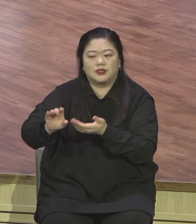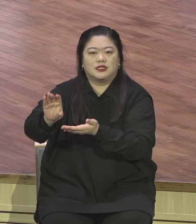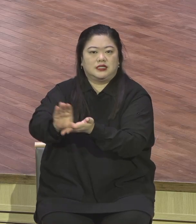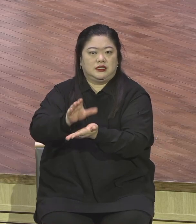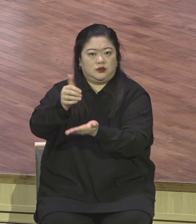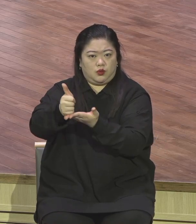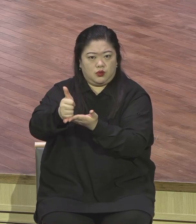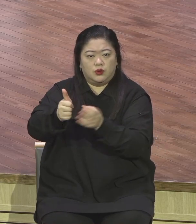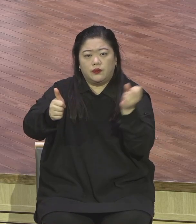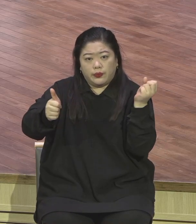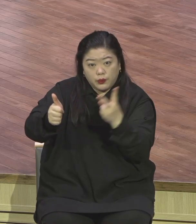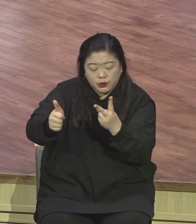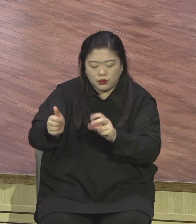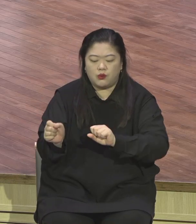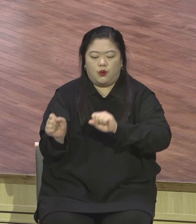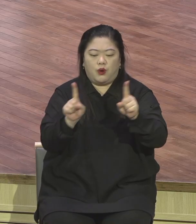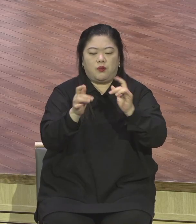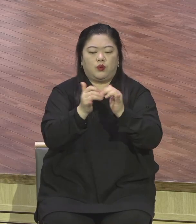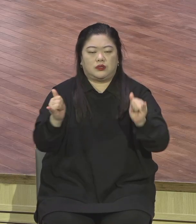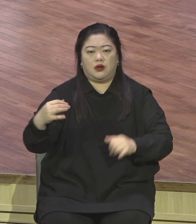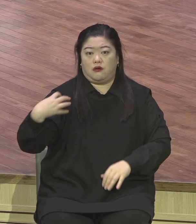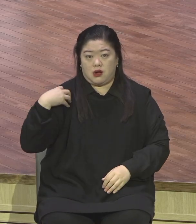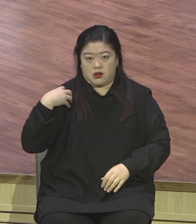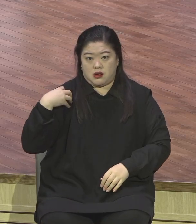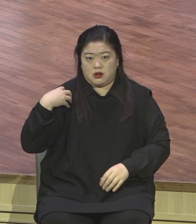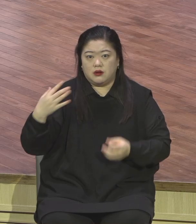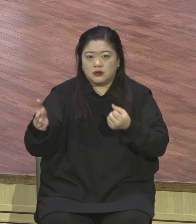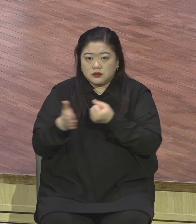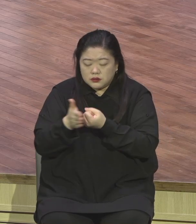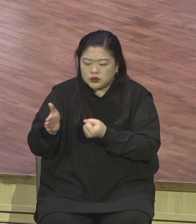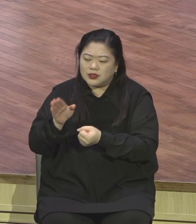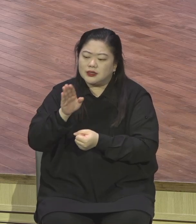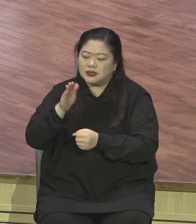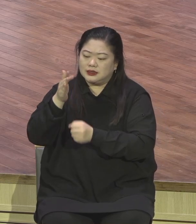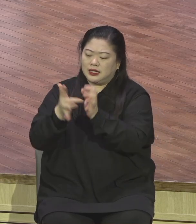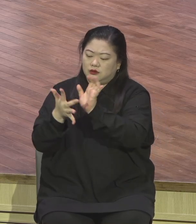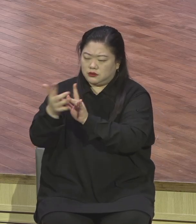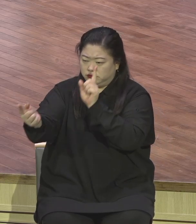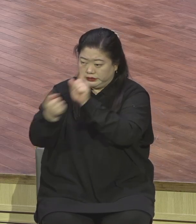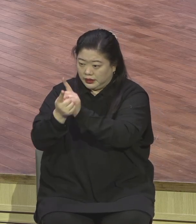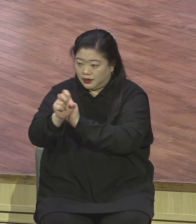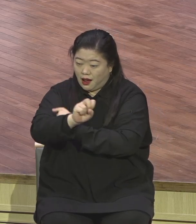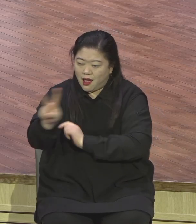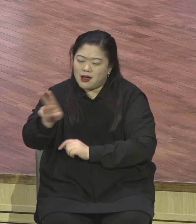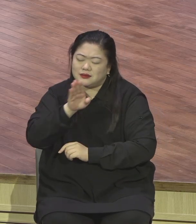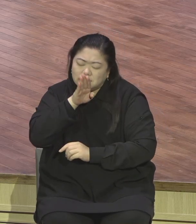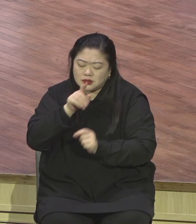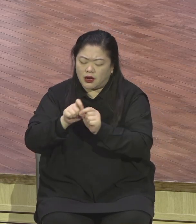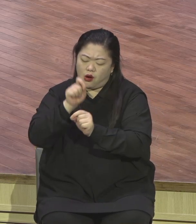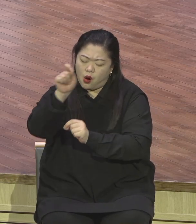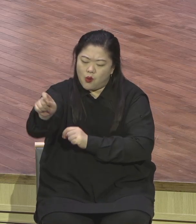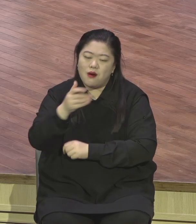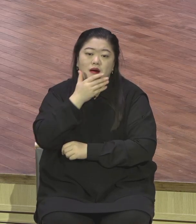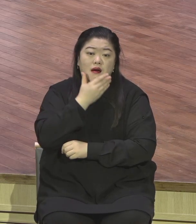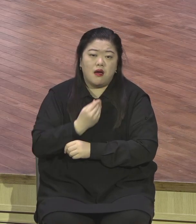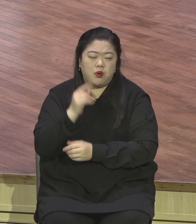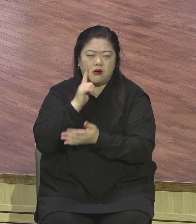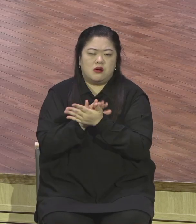있다. 참된 심이 있다. 영원한 행복이 있다라고 말씀하고 있습니다. 그리스도